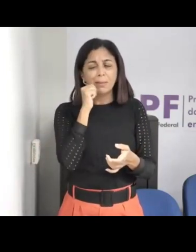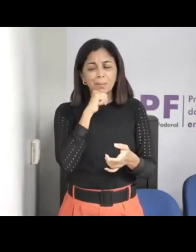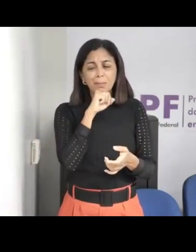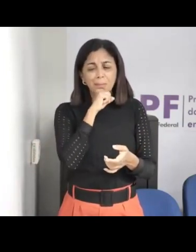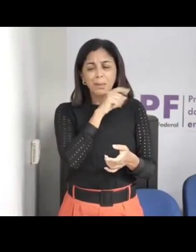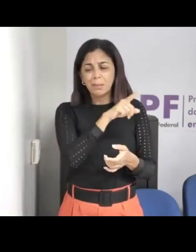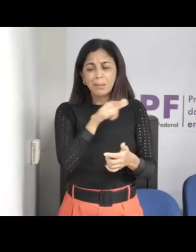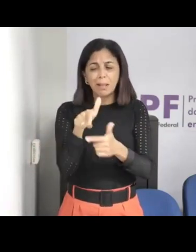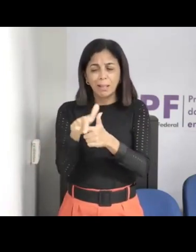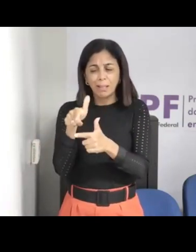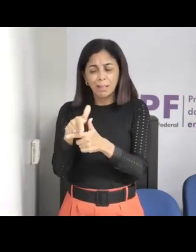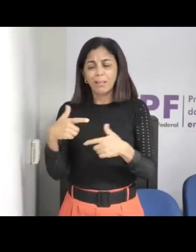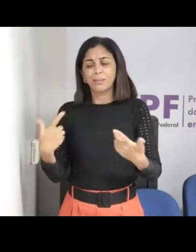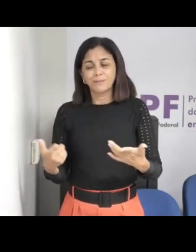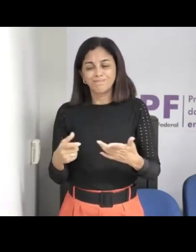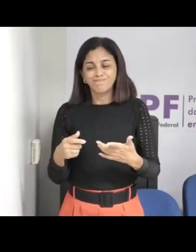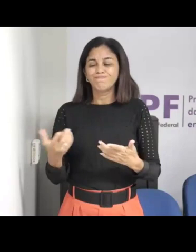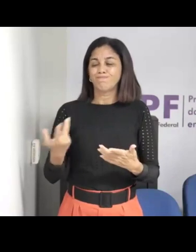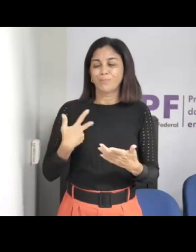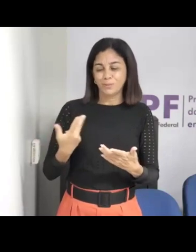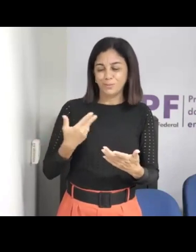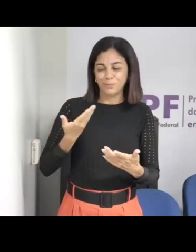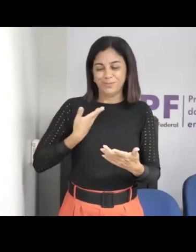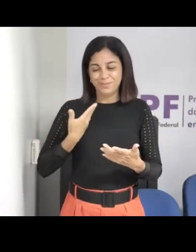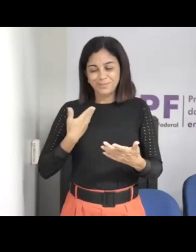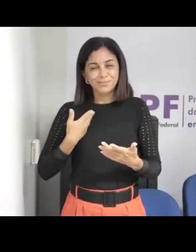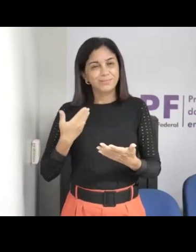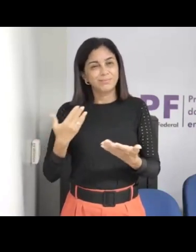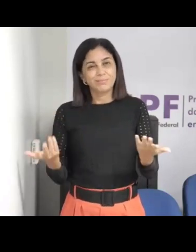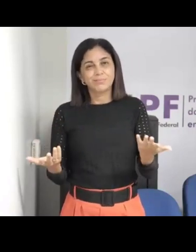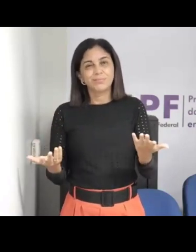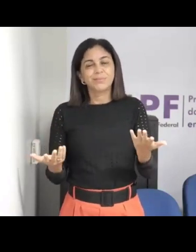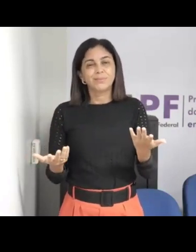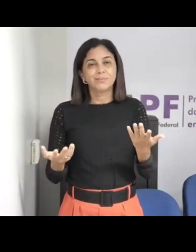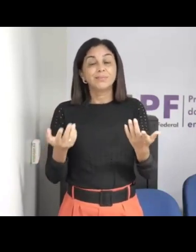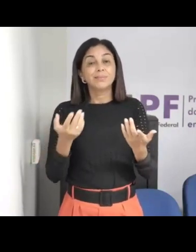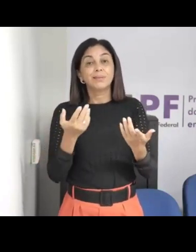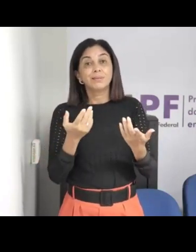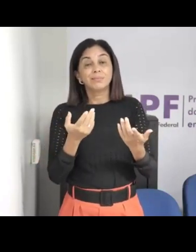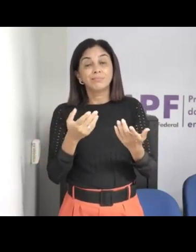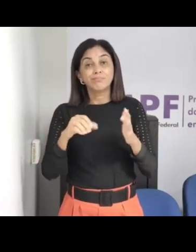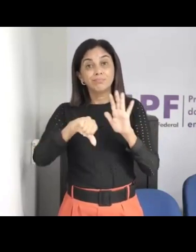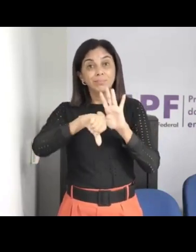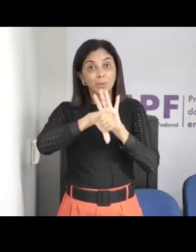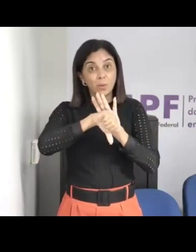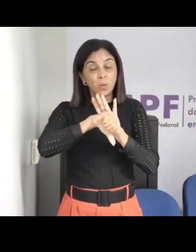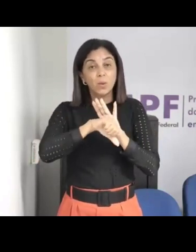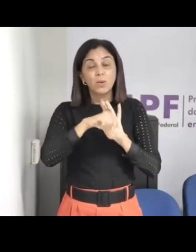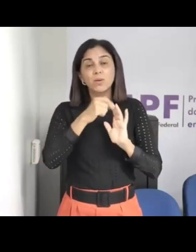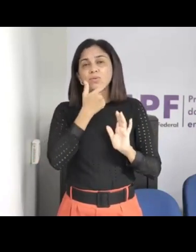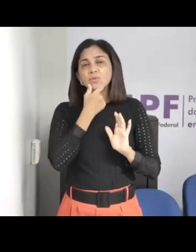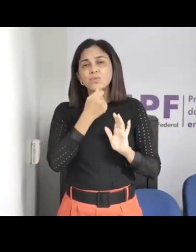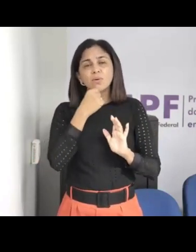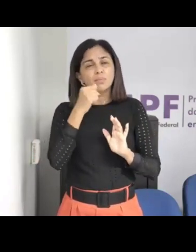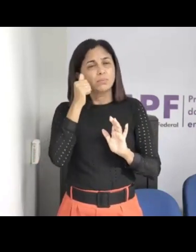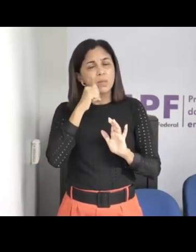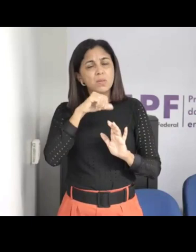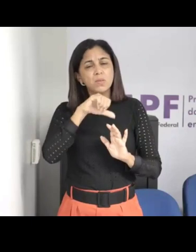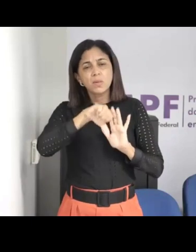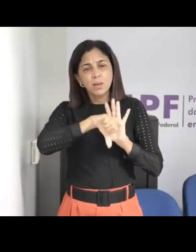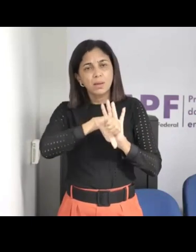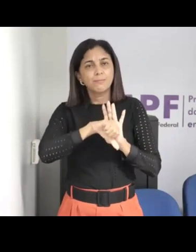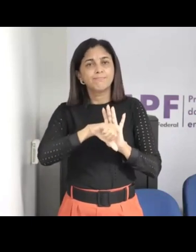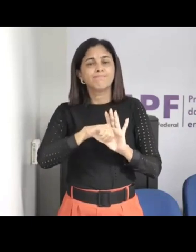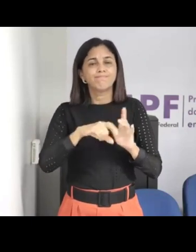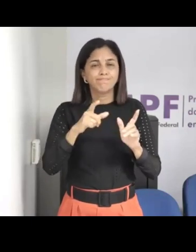torna o melhor amigo e a melhor amiga da criança, então assim, eles vão vasculhar de todas as formas, né, tanto pelas fotos, pelas hashtags,